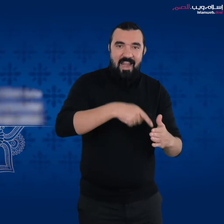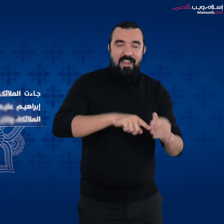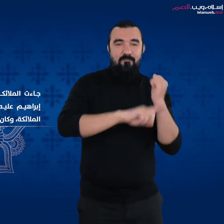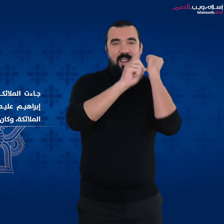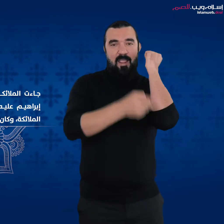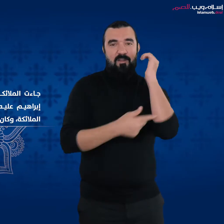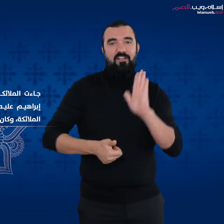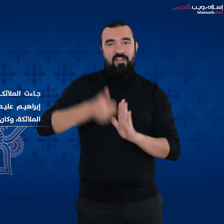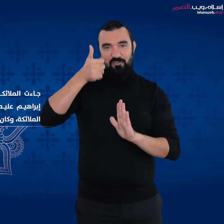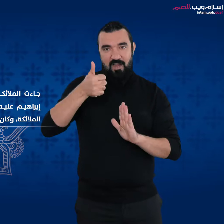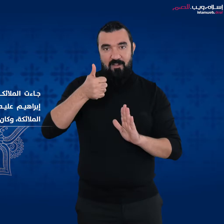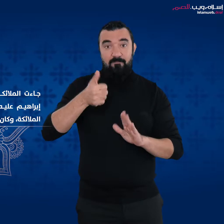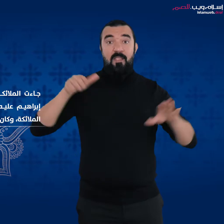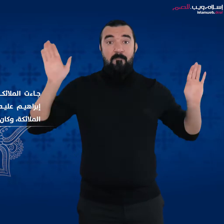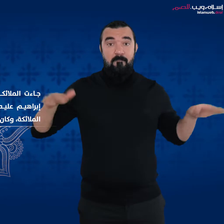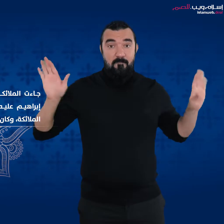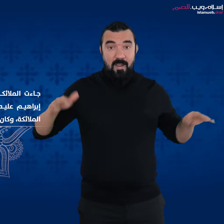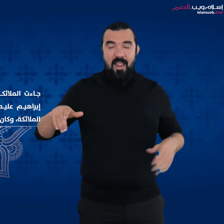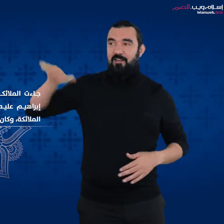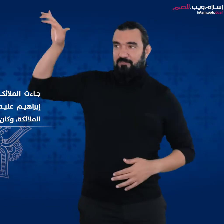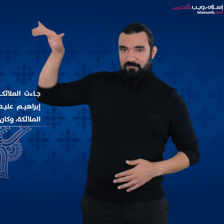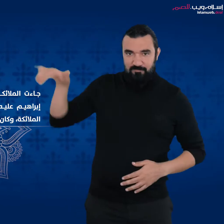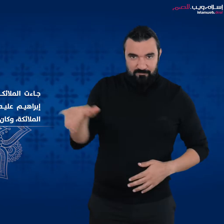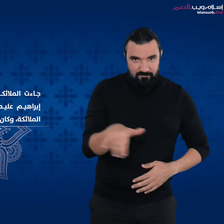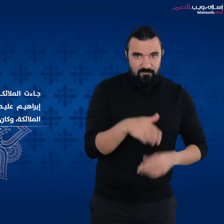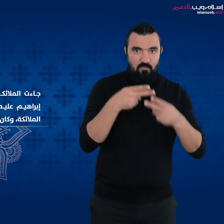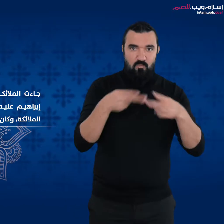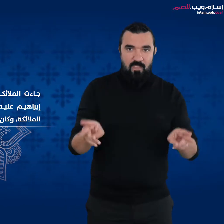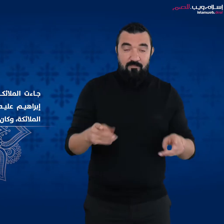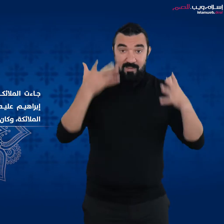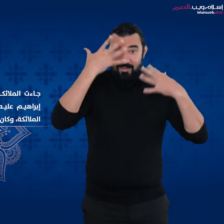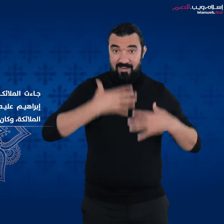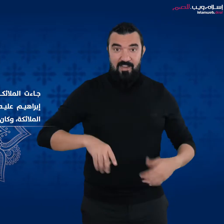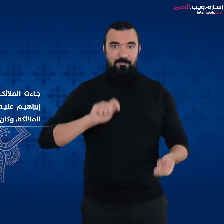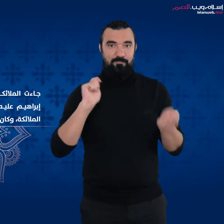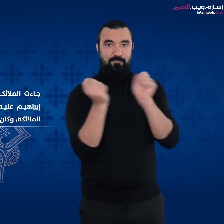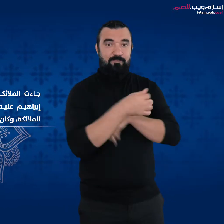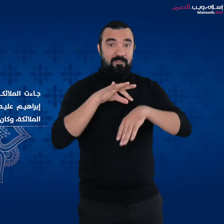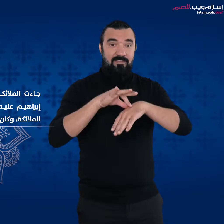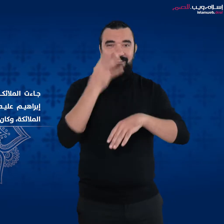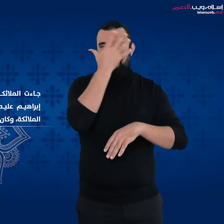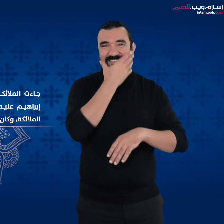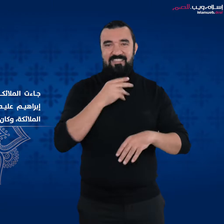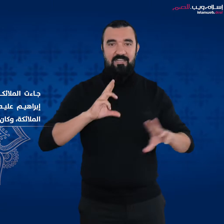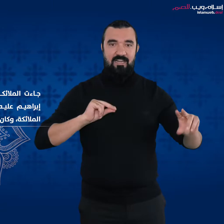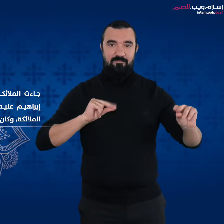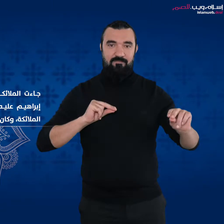جاءت الملائكة على هيئة ضيوف ودخلوا على إبراهيم عليه